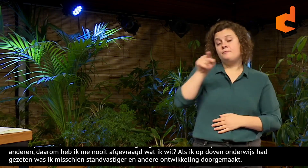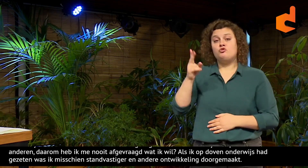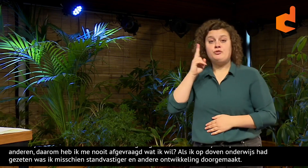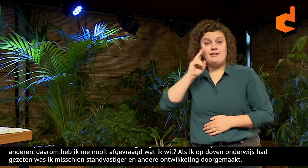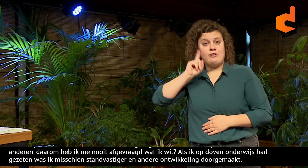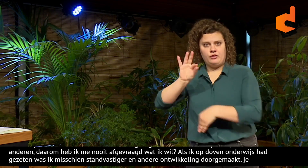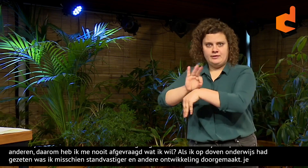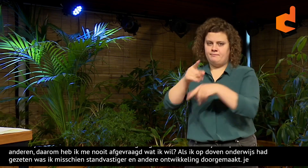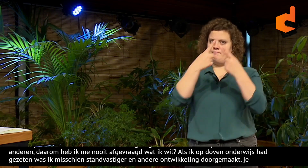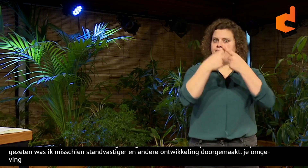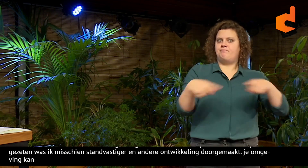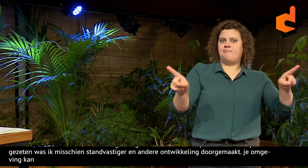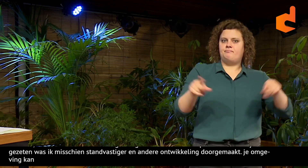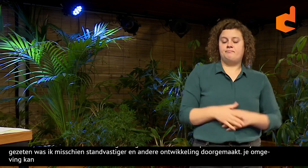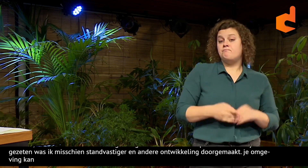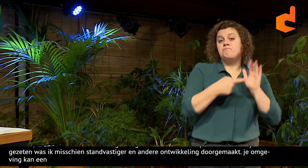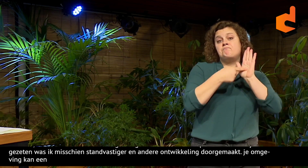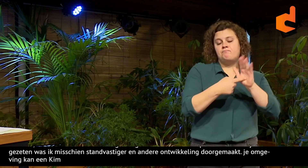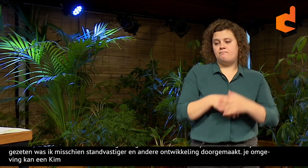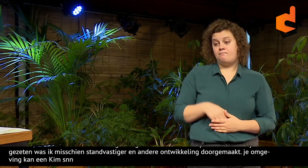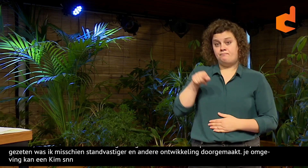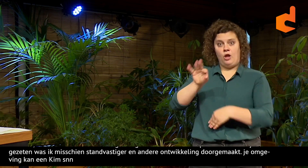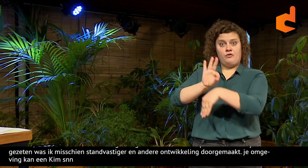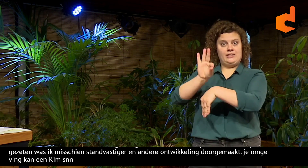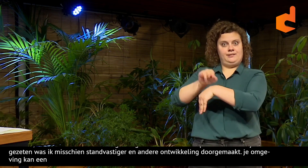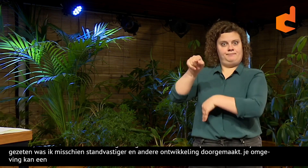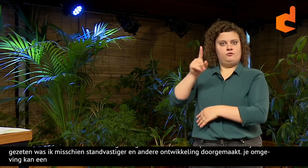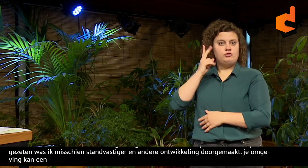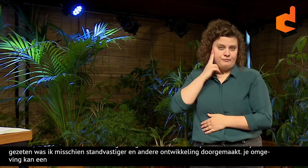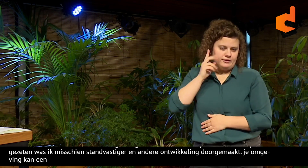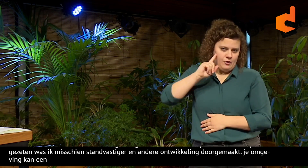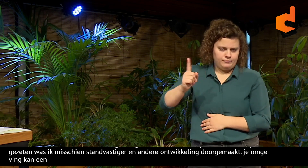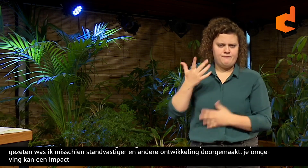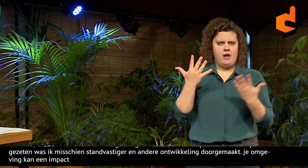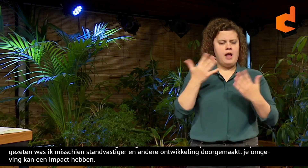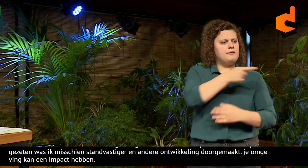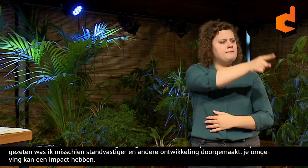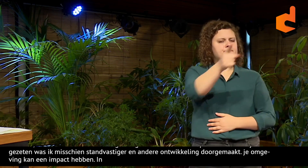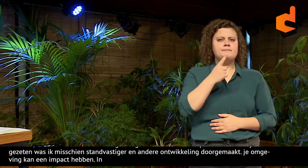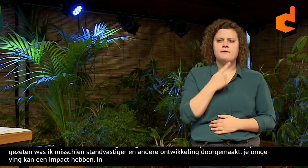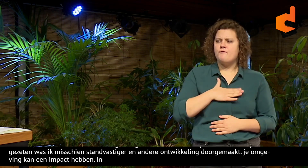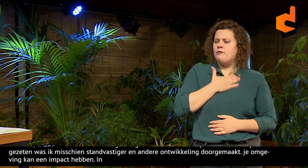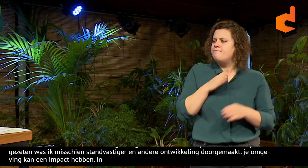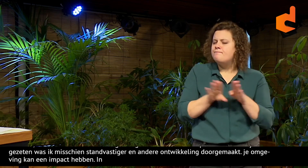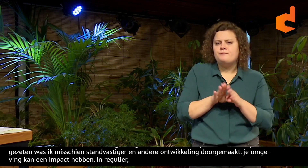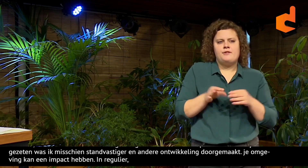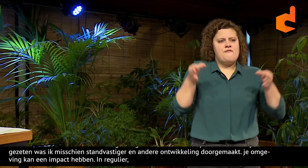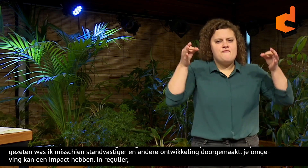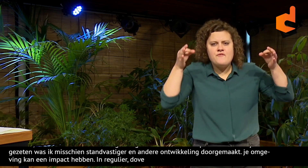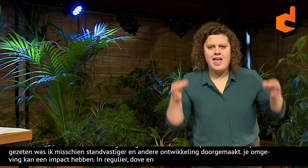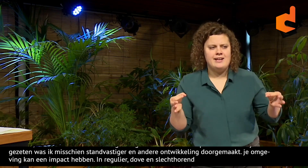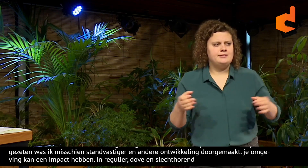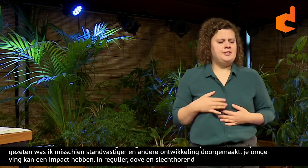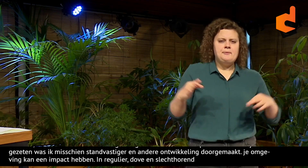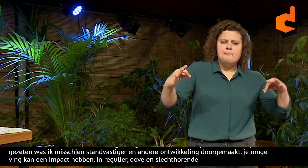Je hebt het reguliere onderwijs, het horende onderwijs en het dove onderwijs. En daarin zitten grote verschillen. Het dove en slechthorende